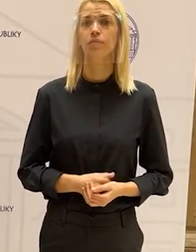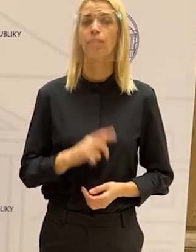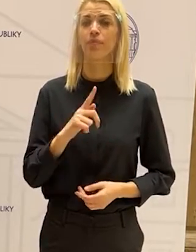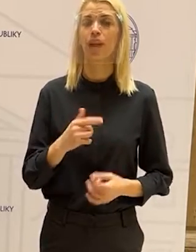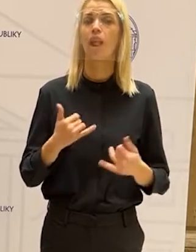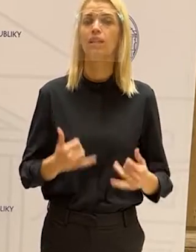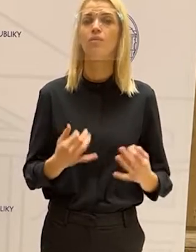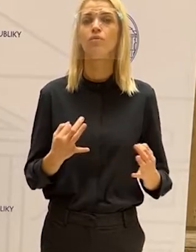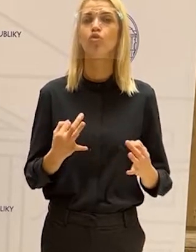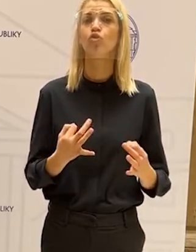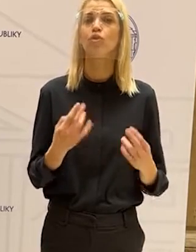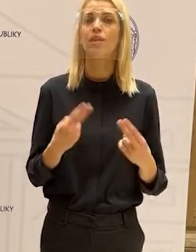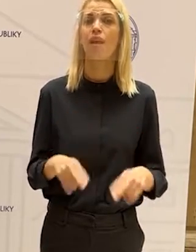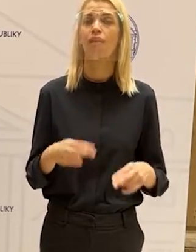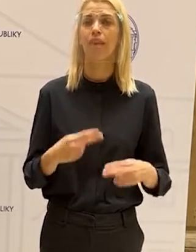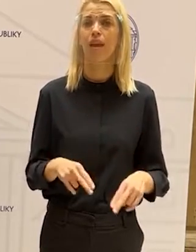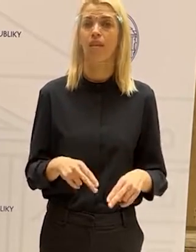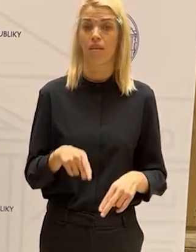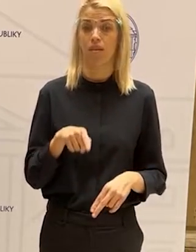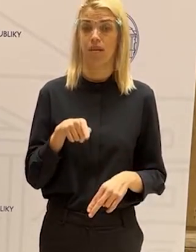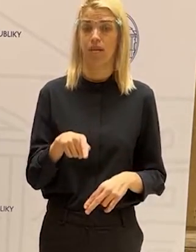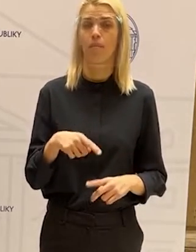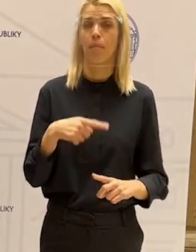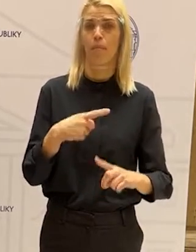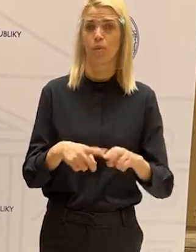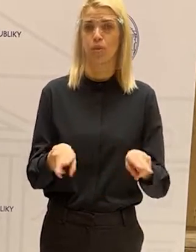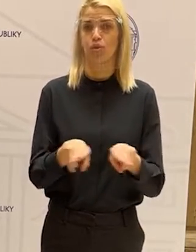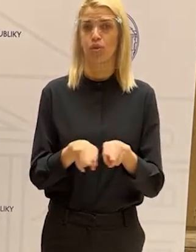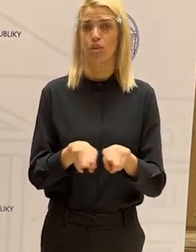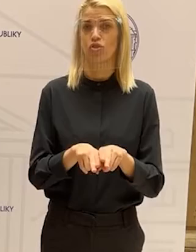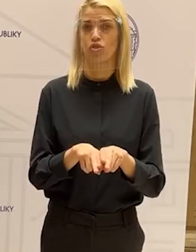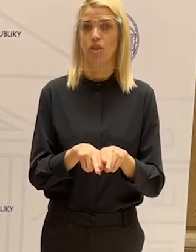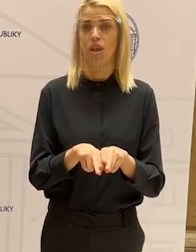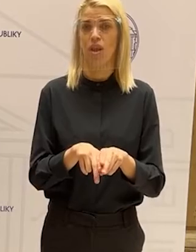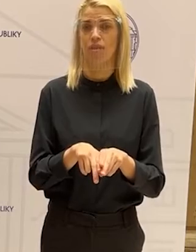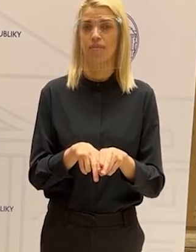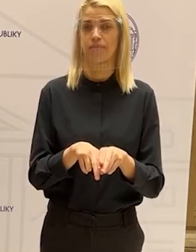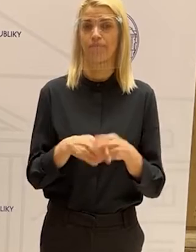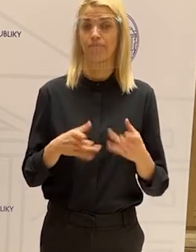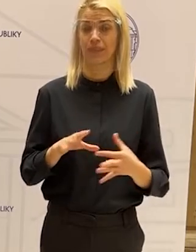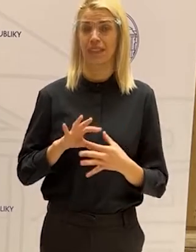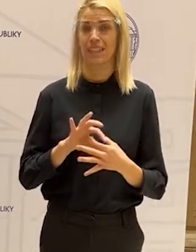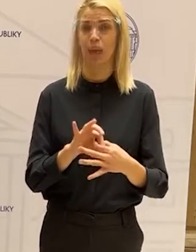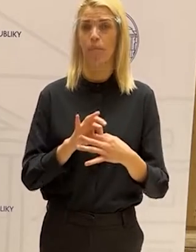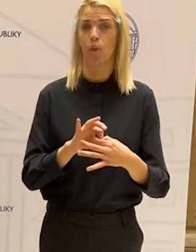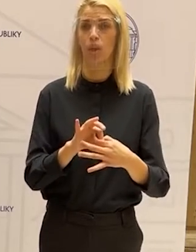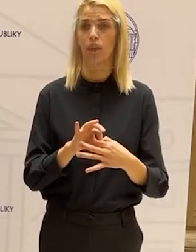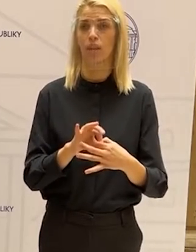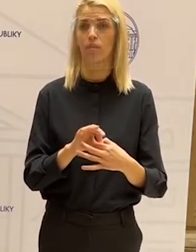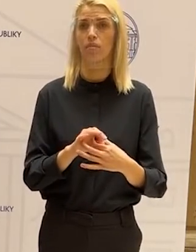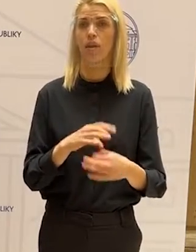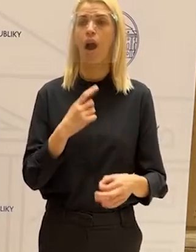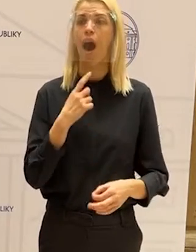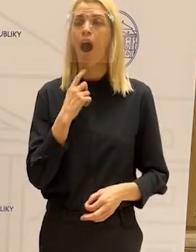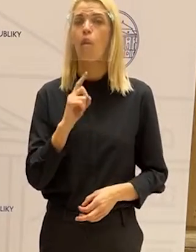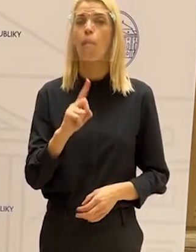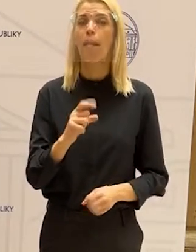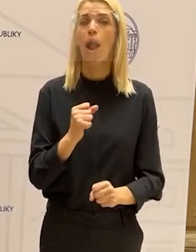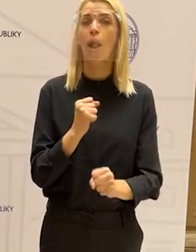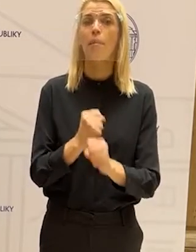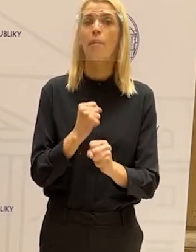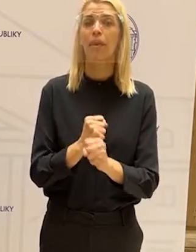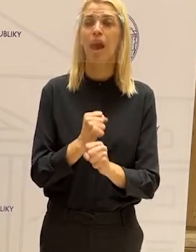čo sa ale deje, že okrem nich potrebujeme do toho zapojiť aj rodičov. Potrebujeme zapojiť, ako oni majú pracovať so